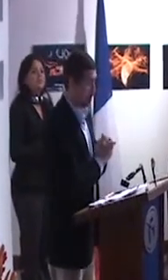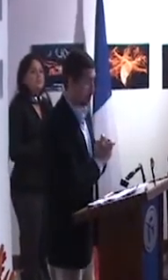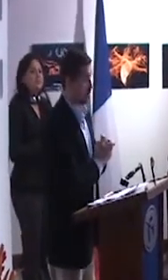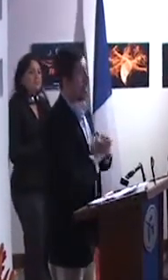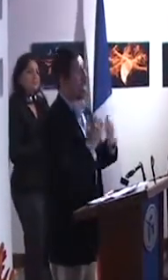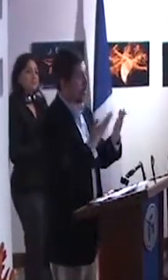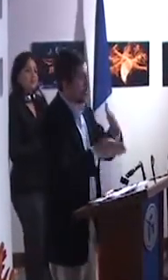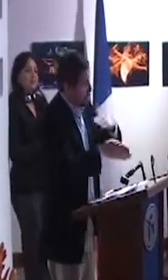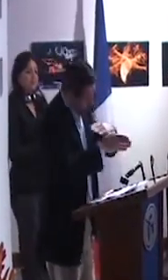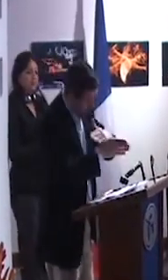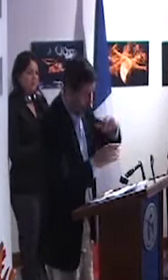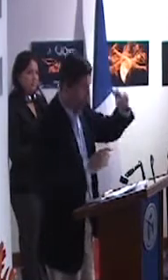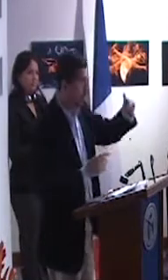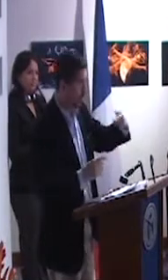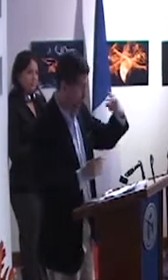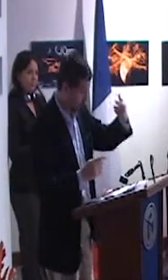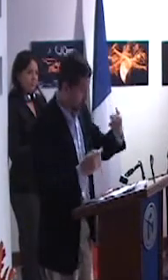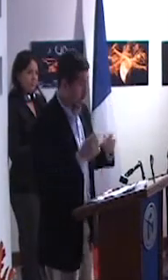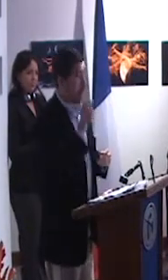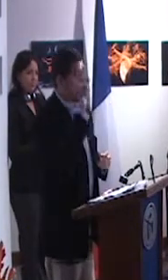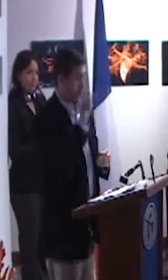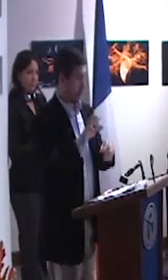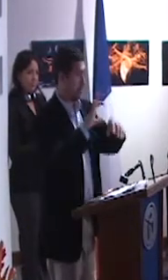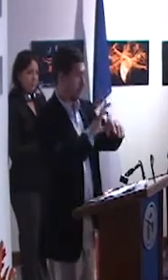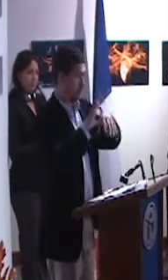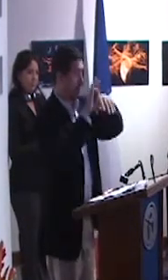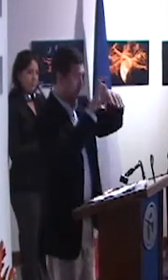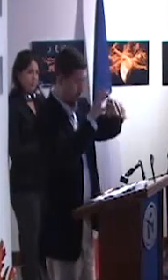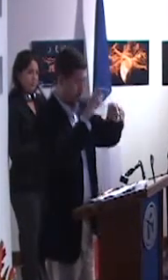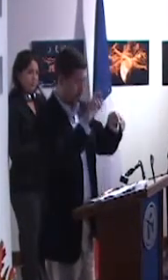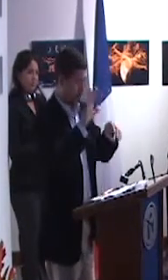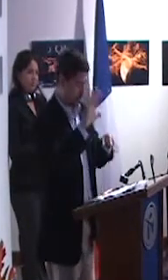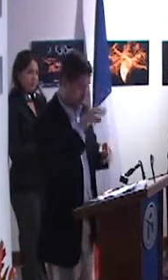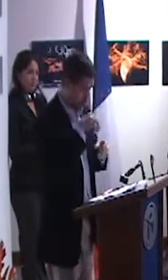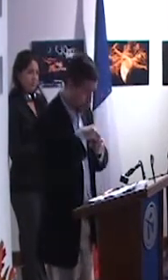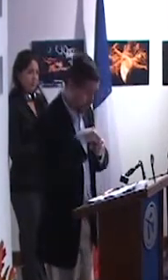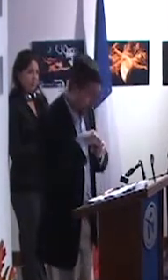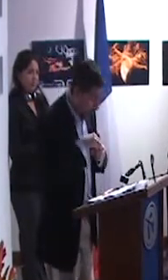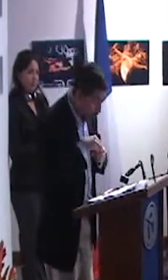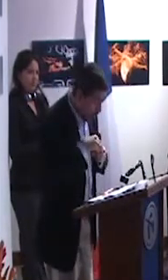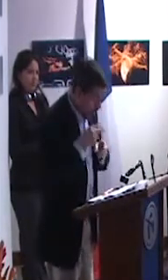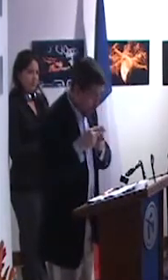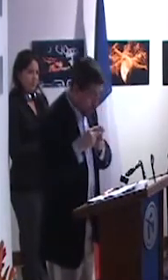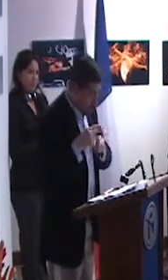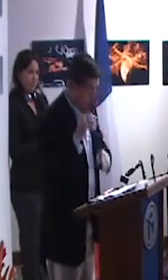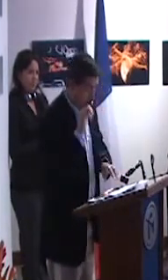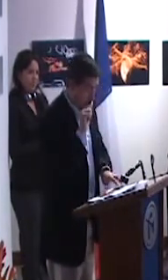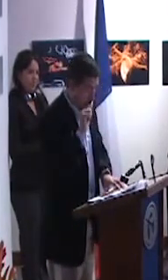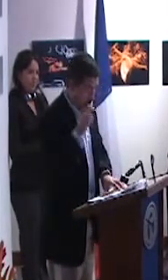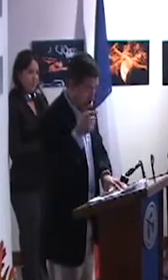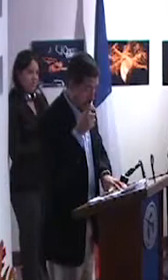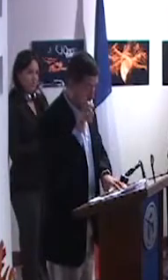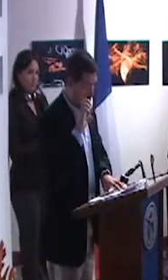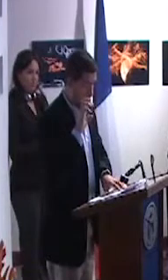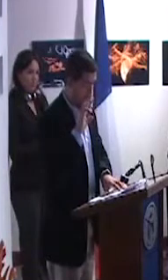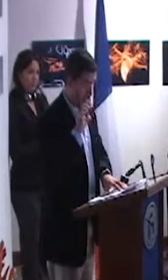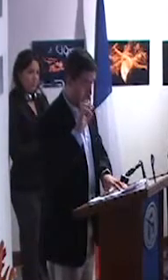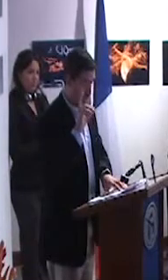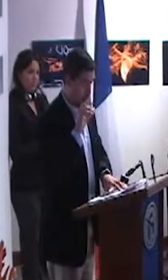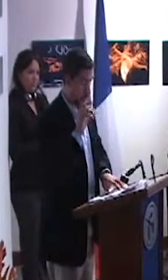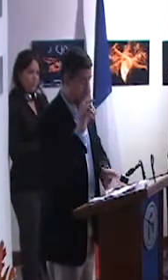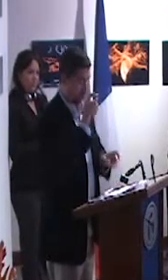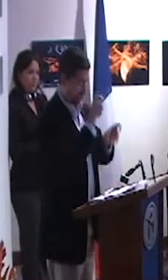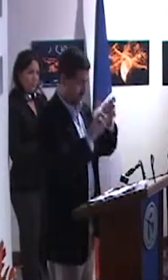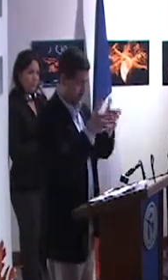presentan y dan la oportunidad a muchas personas. A continuación, palabras del doctor